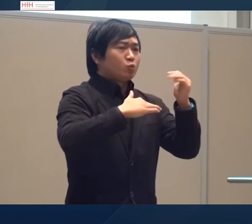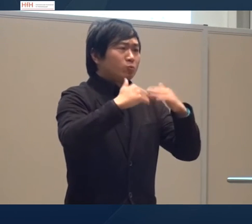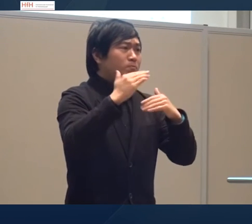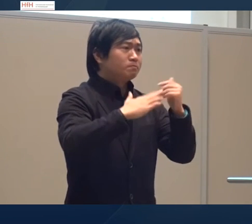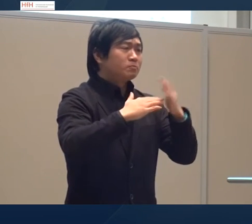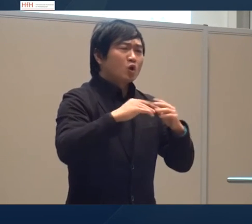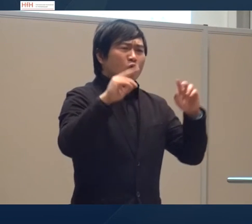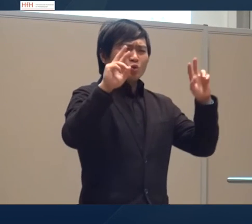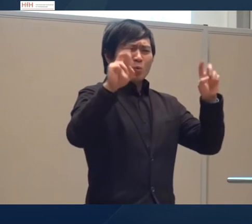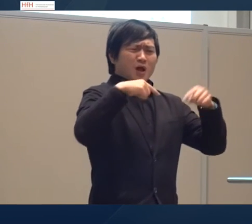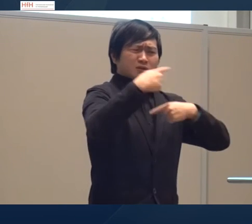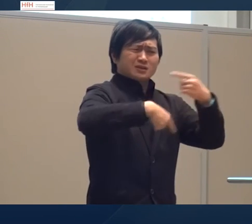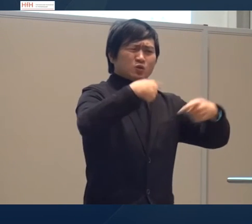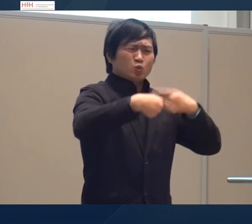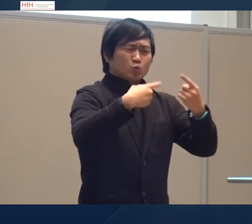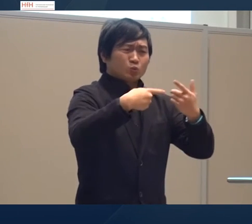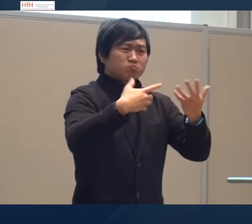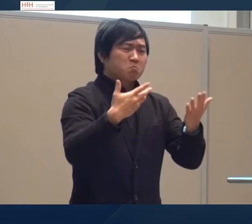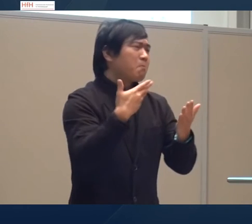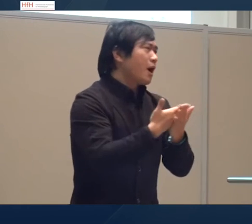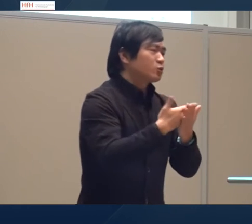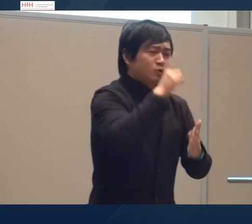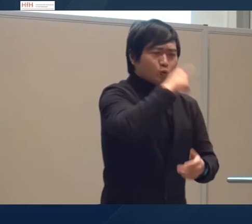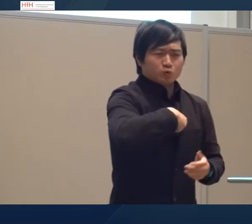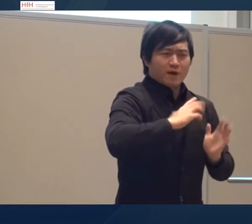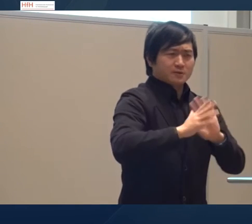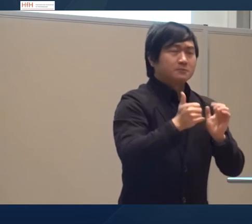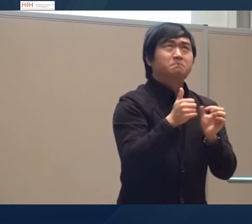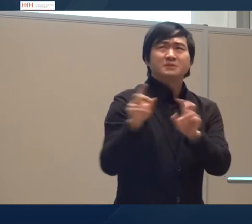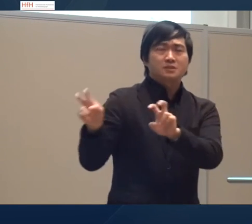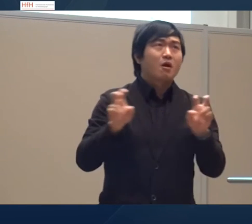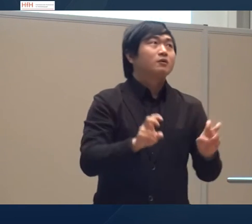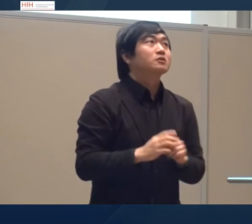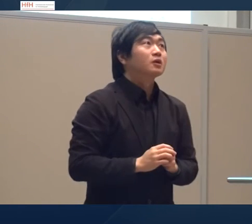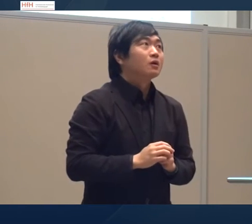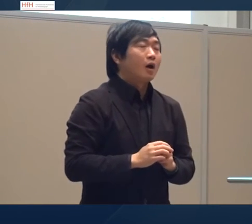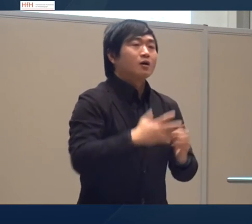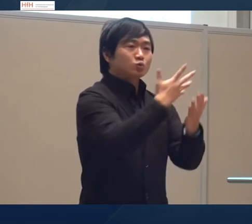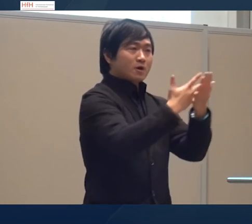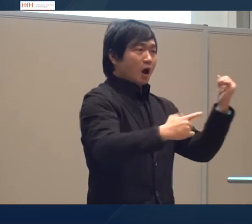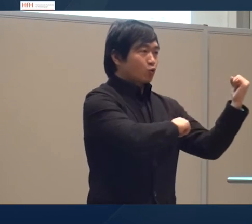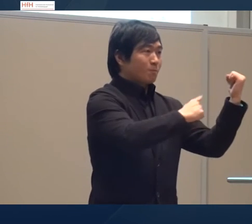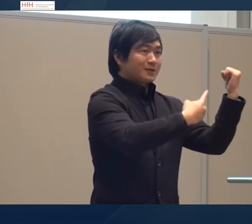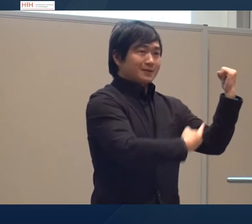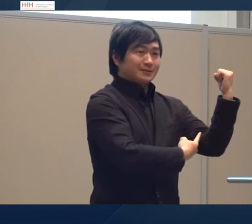zum Beispiel die Topikalisierung ein Beispiel werde ich jetzt nennen Sprach Kompetenz